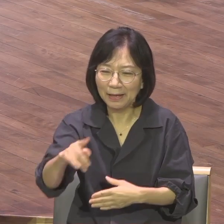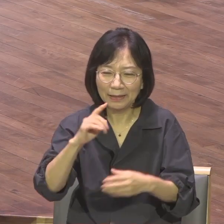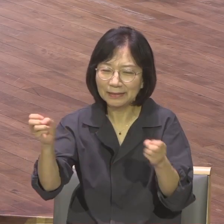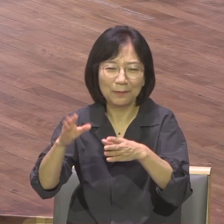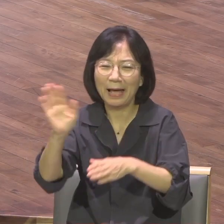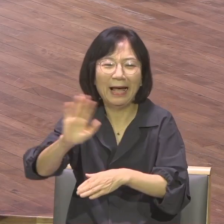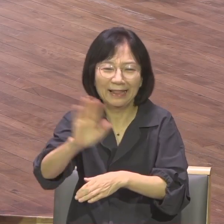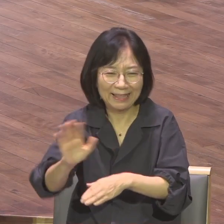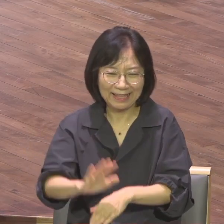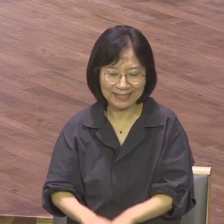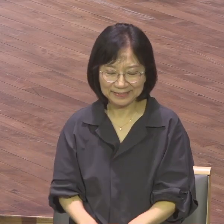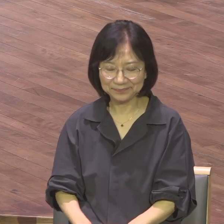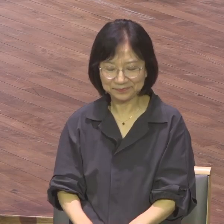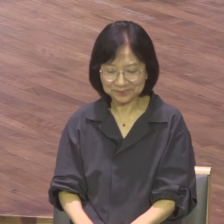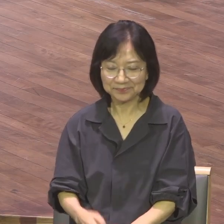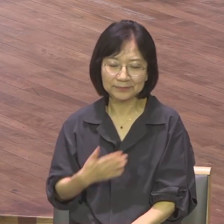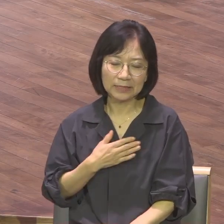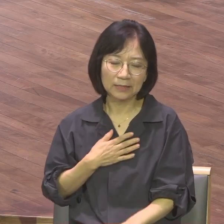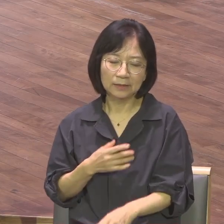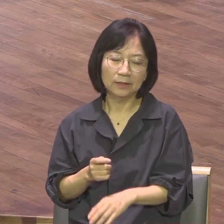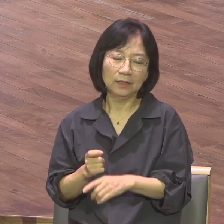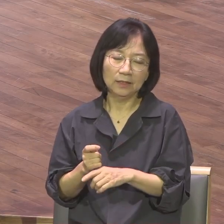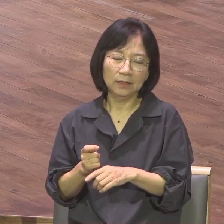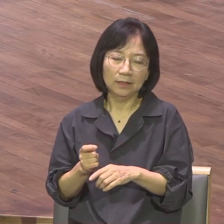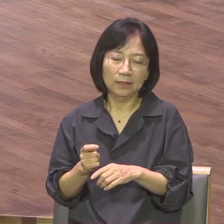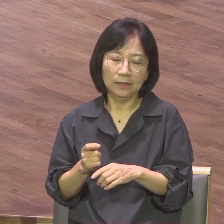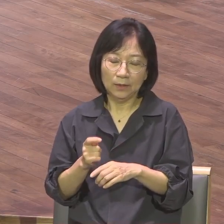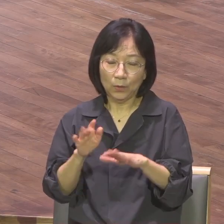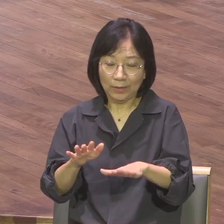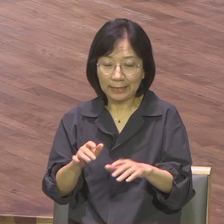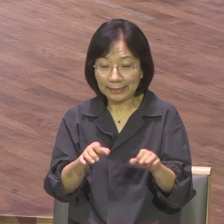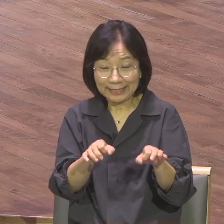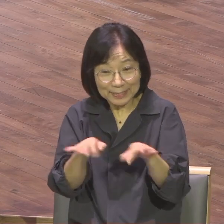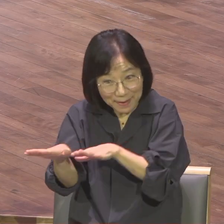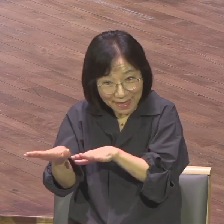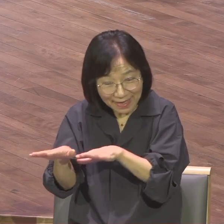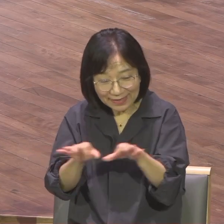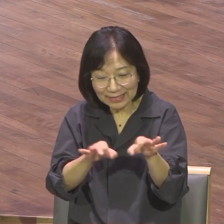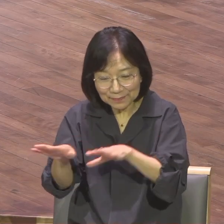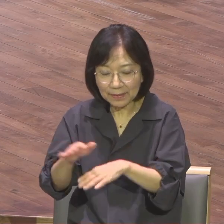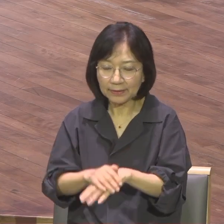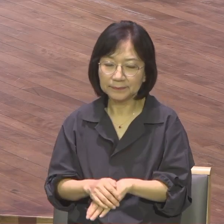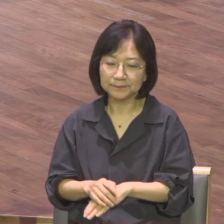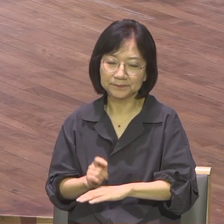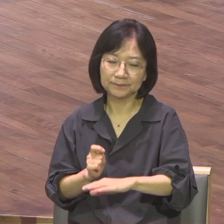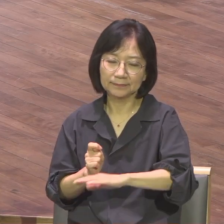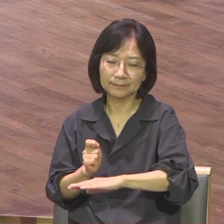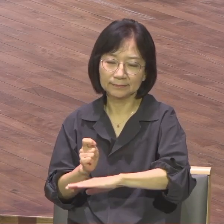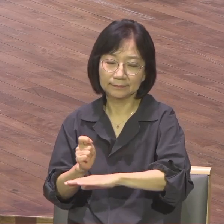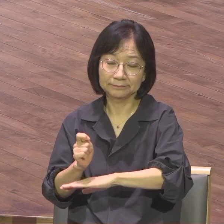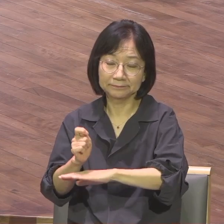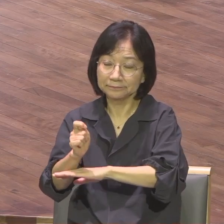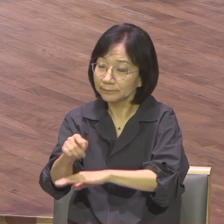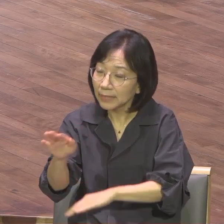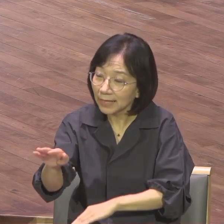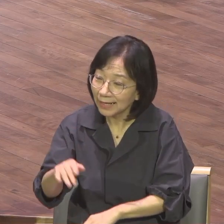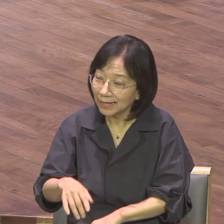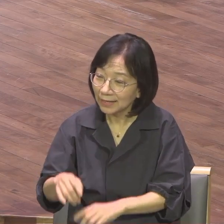종교 얘기가 나왔어요. 자기 이제 교회 다닌다고 전사님이 교회 다닌하니까 교회 다닌다는 거예요. 그러면서 막 성경을 얘기하는 거예요.